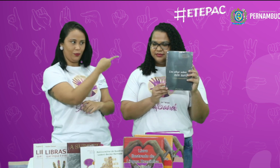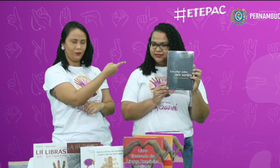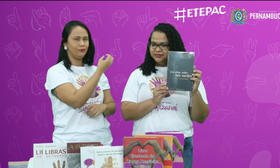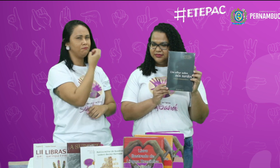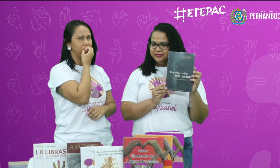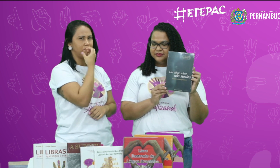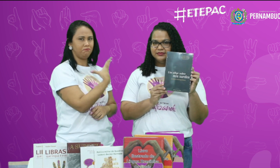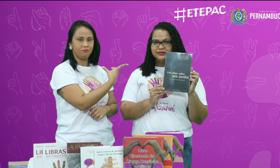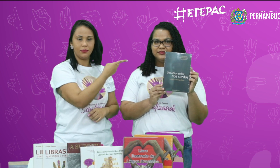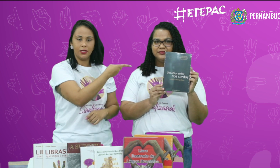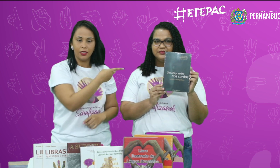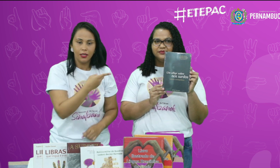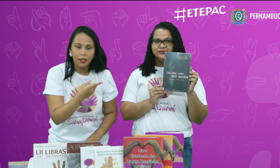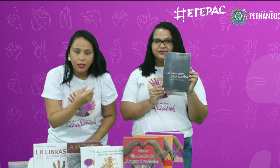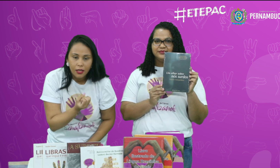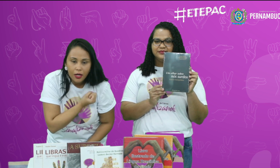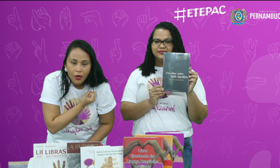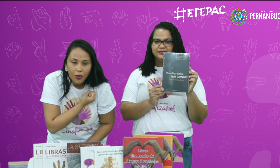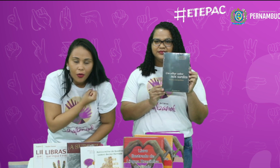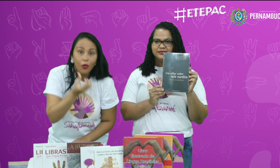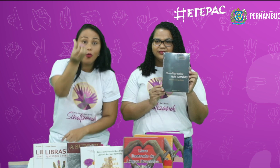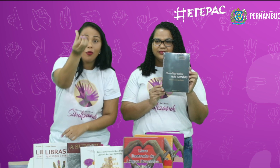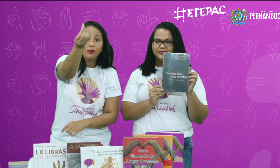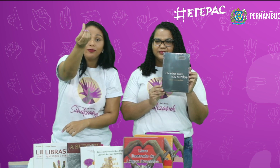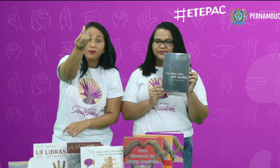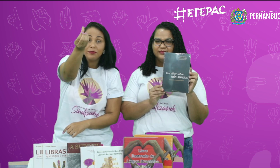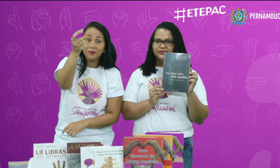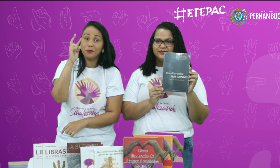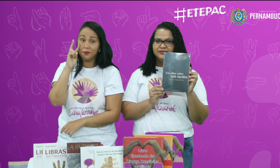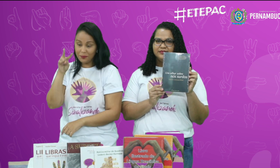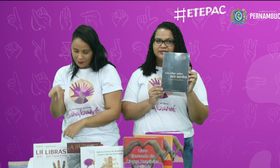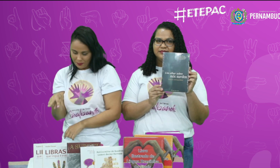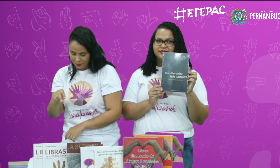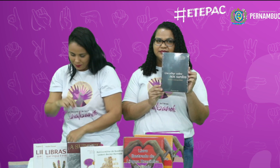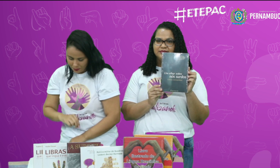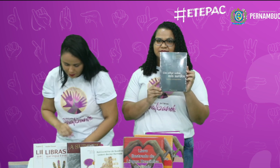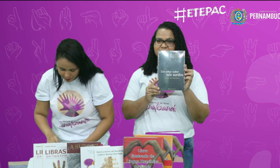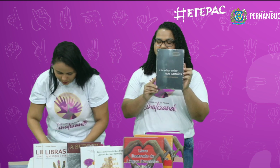Número... Número... Foi o número seis. Número seis. Vamos ver na lista.